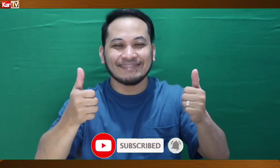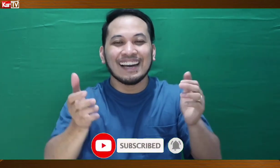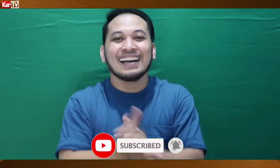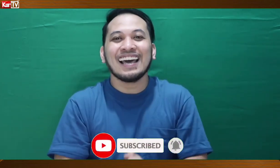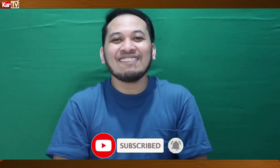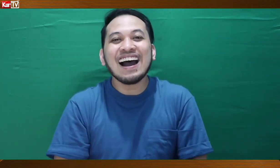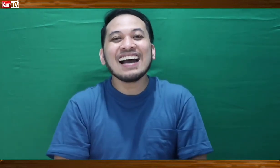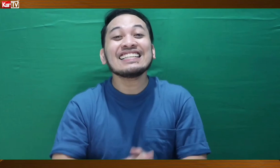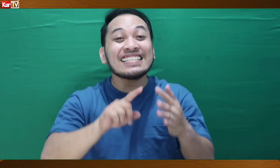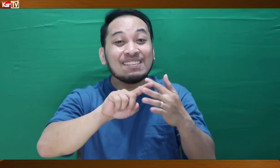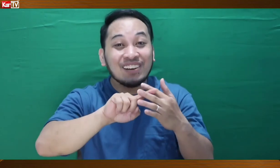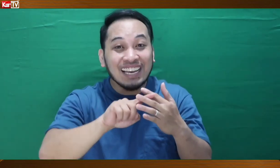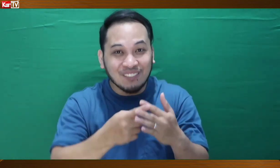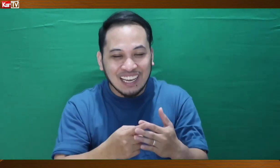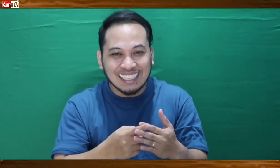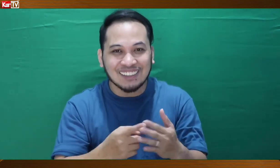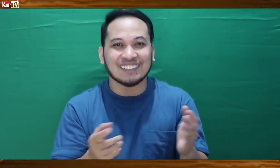Kaya naman, simulan na po natin ito.